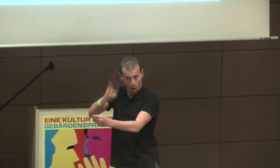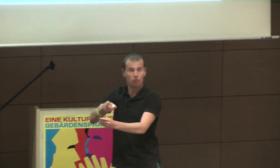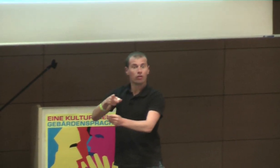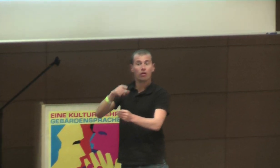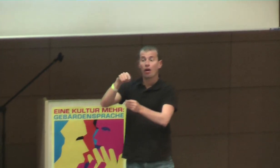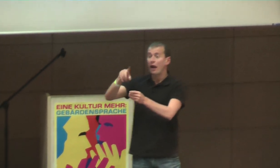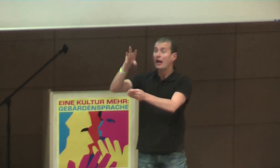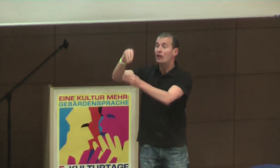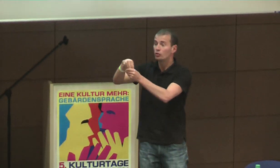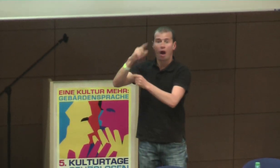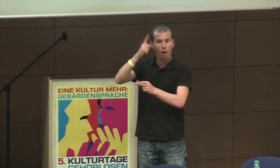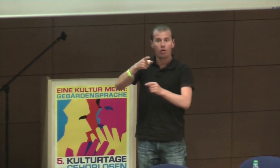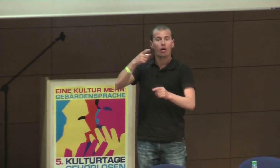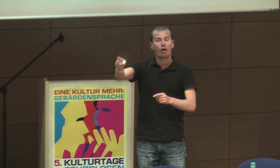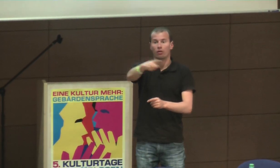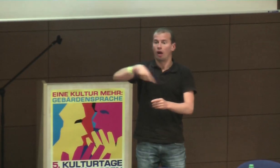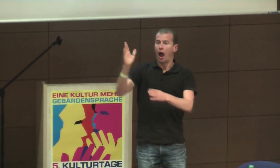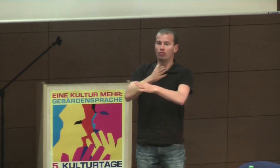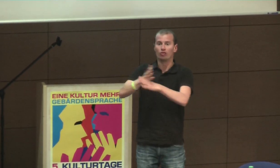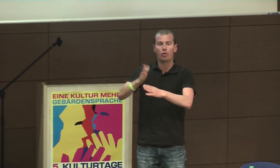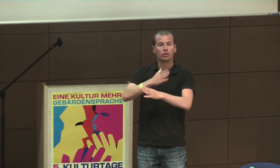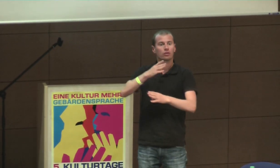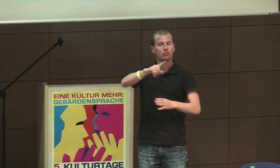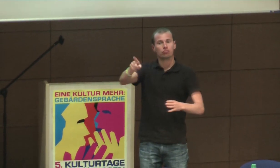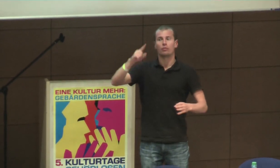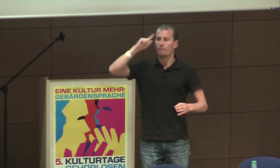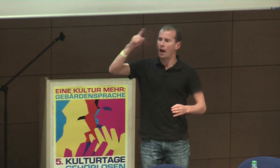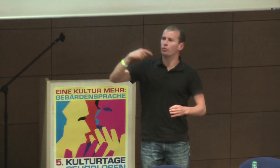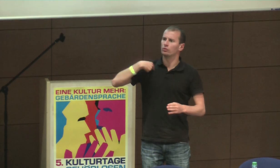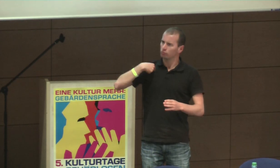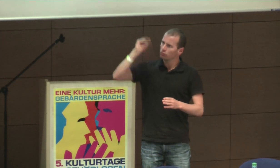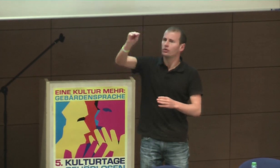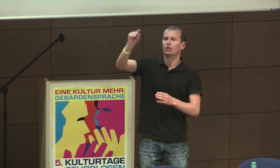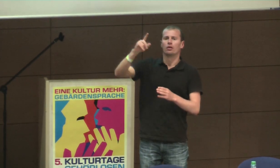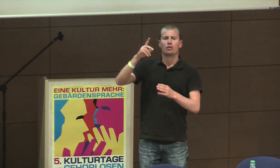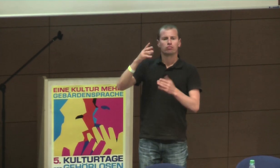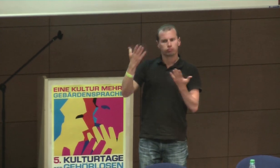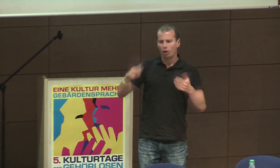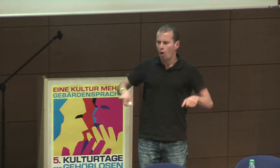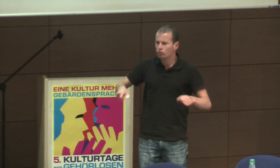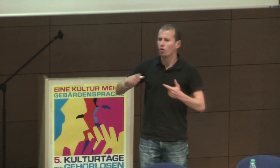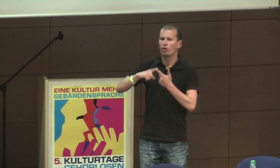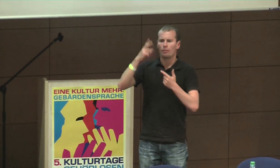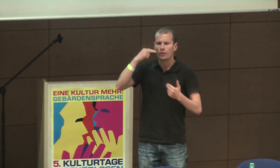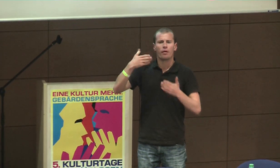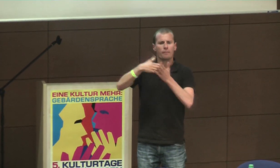Die Frage ist, kann man sich diese Inklusion sozusagen bewusst dafür entscheiden, dass